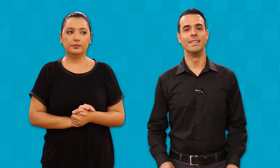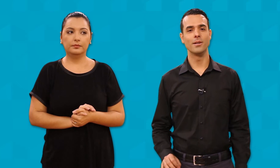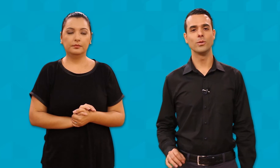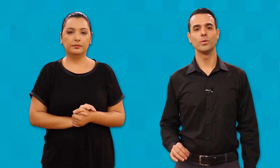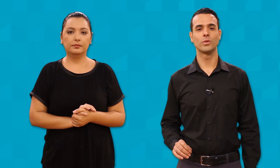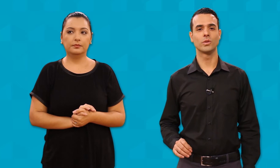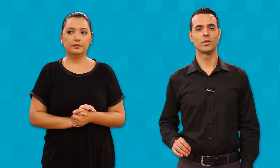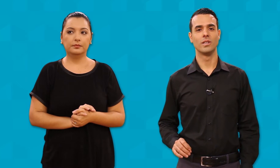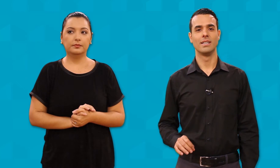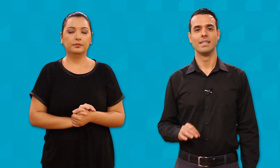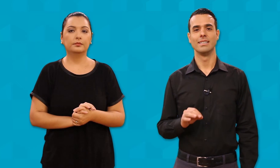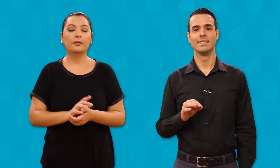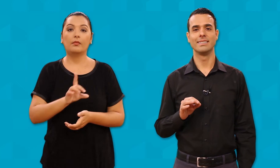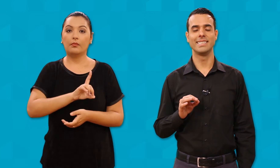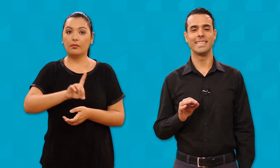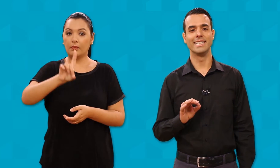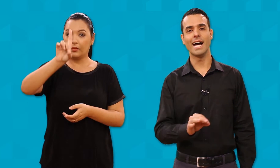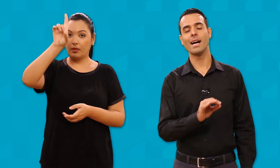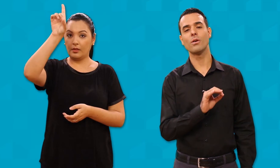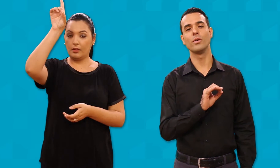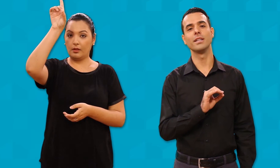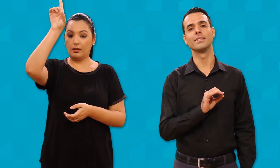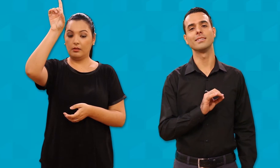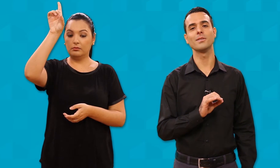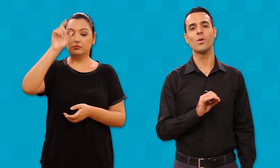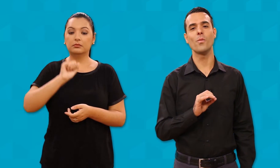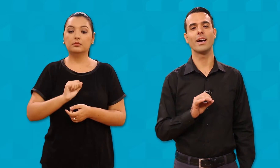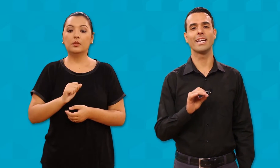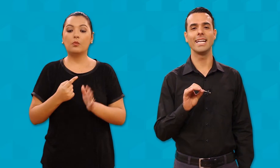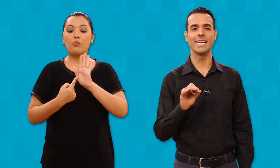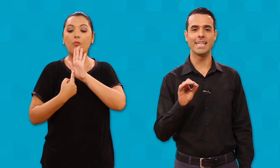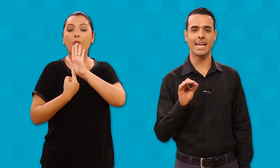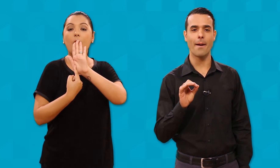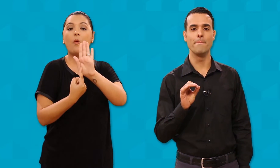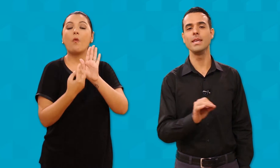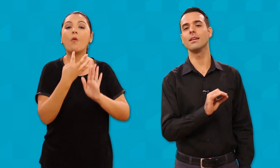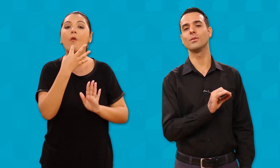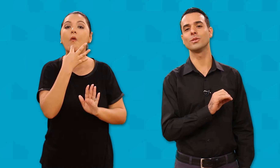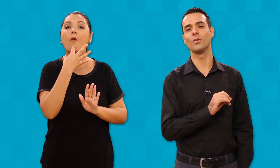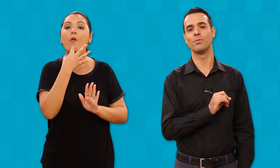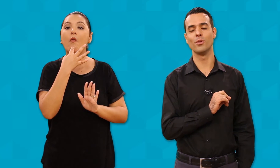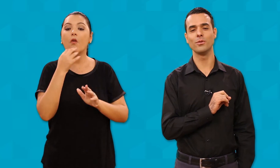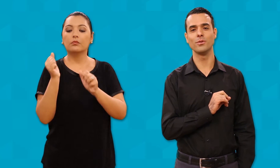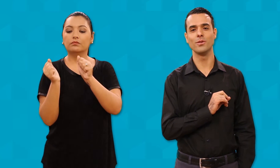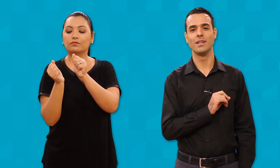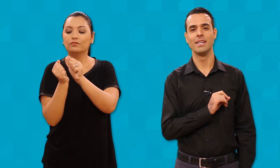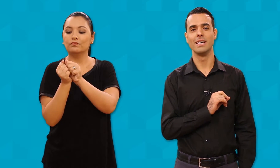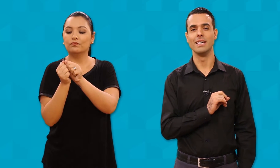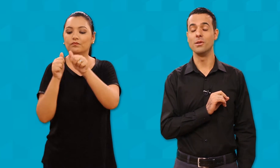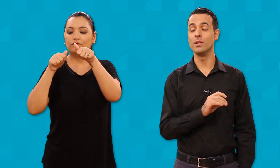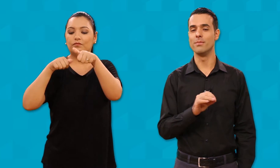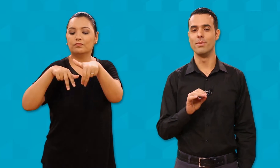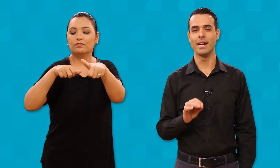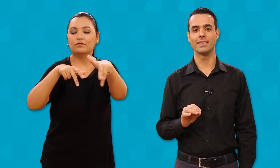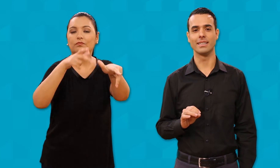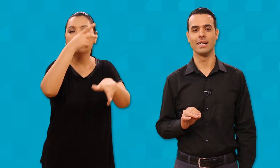Deus se dá a conhecer como aquele que caminha com seu povo e o liberta